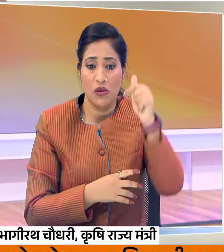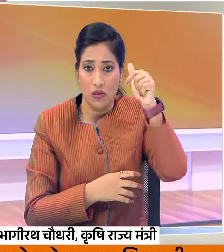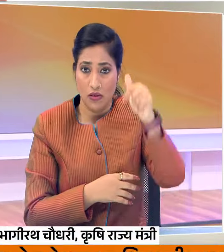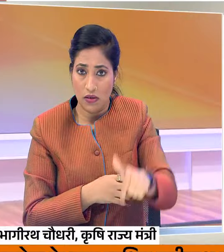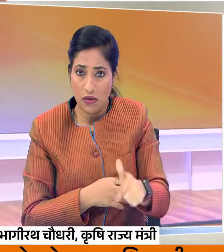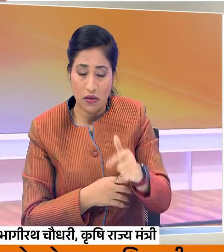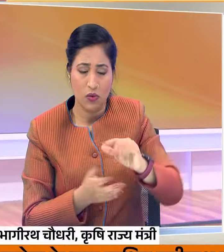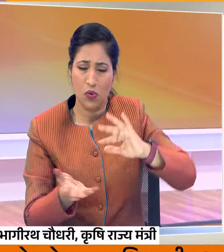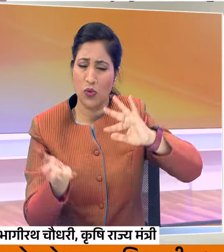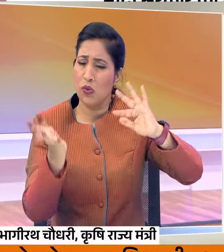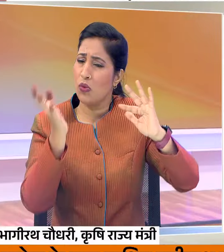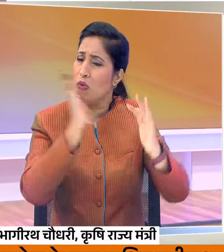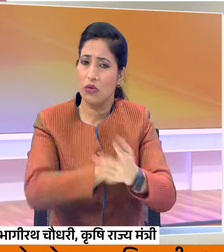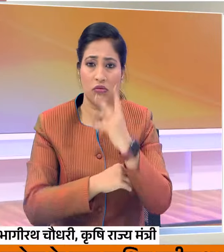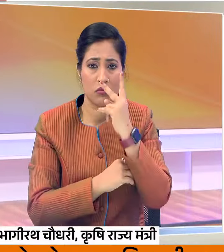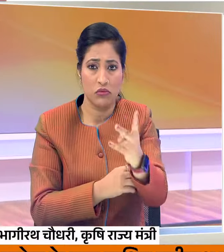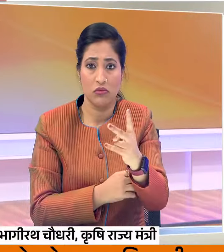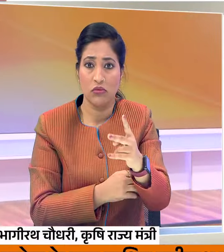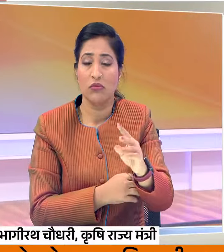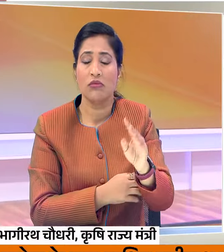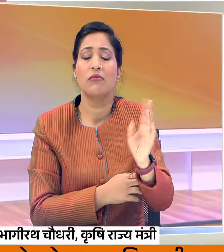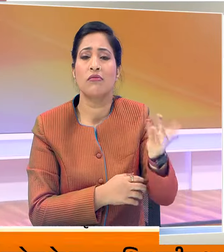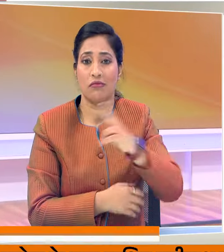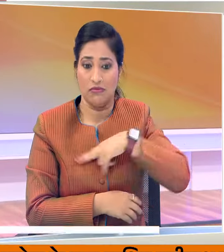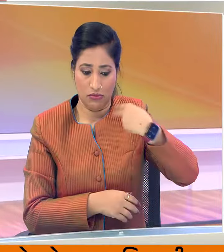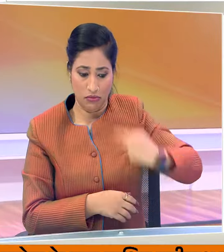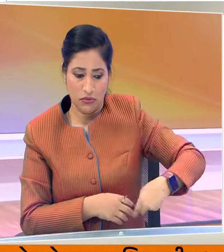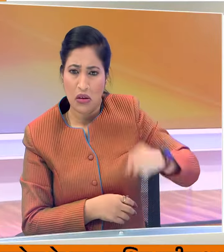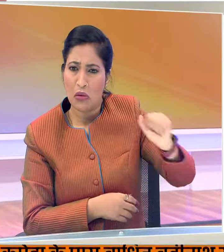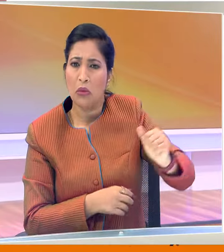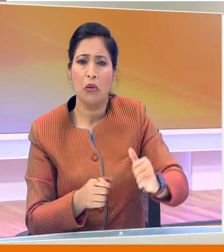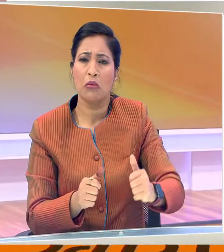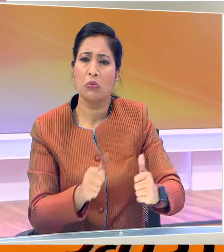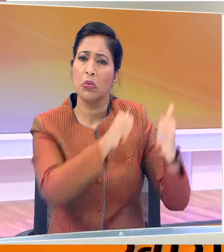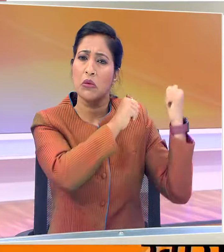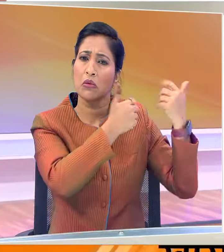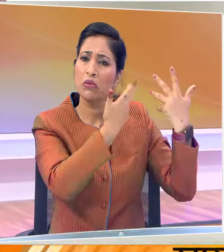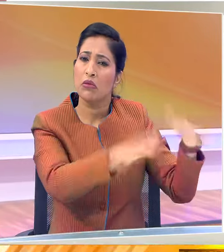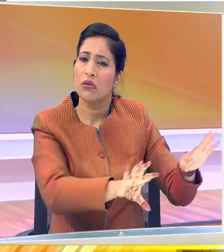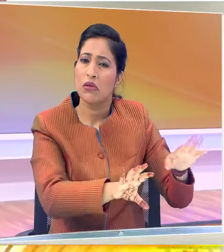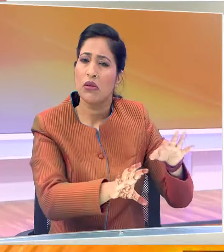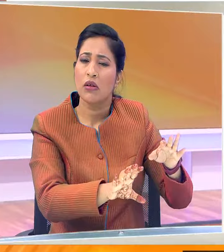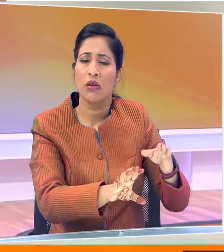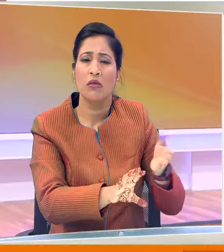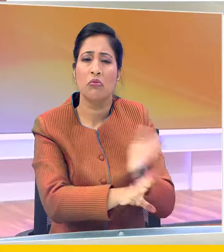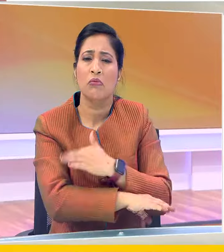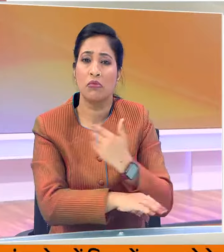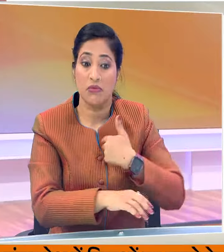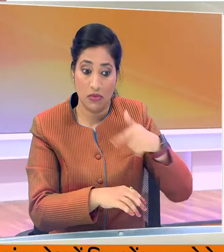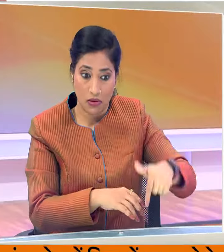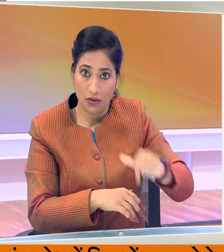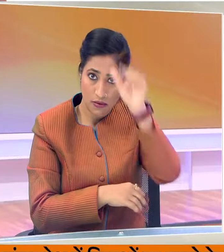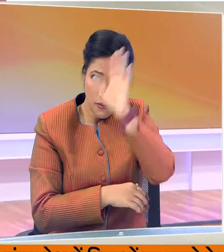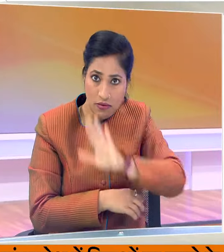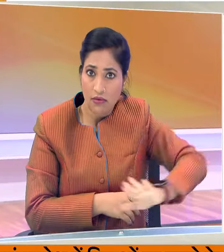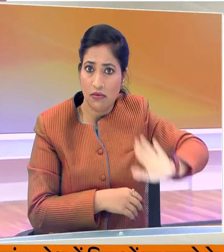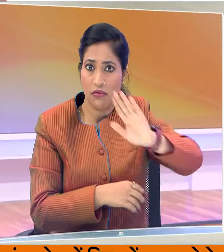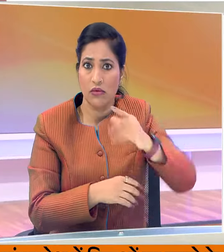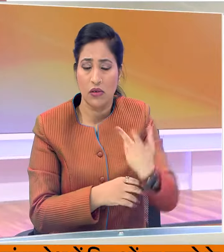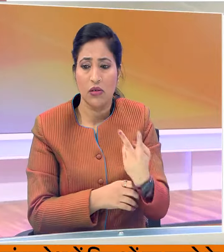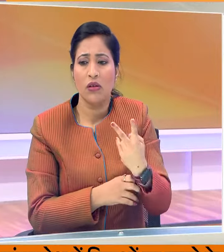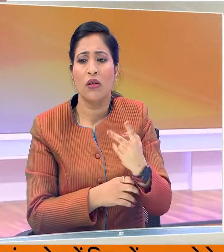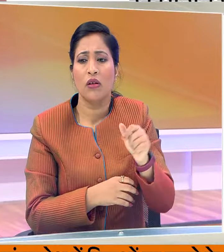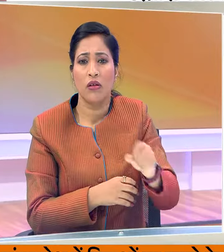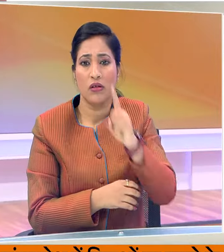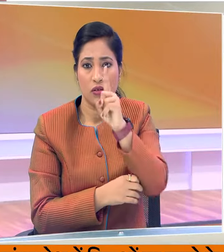पूरी दुनिया में चाहिना को पीछे छोड़ दिया जन्संक्या ग्याधार पर आज अमरा देश मैं क्या सकता हूं कि आज यदि जंगर नहुत